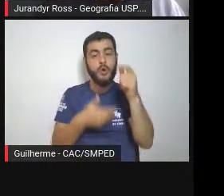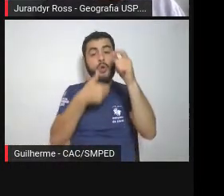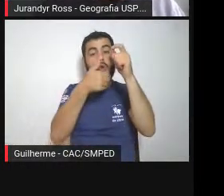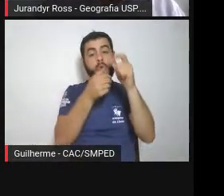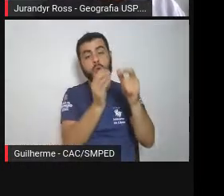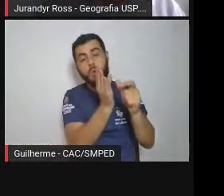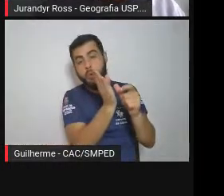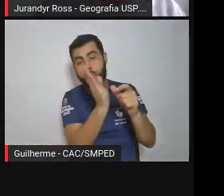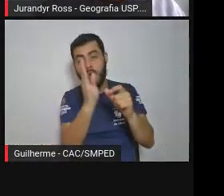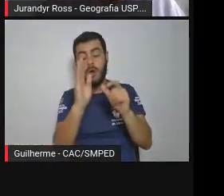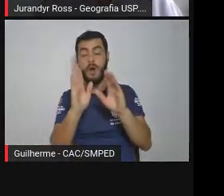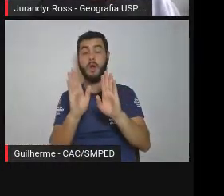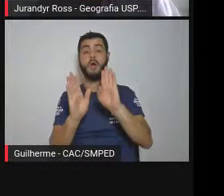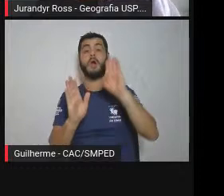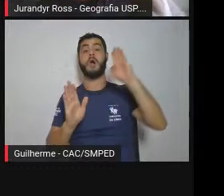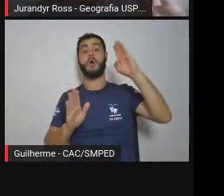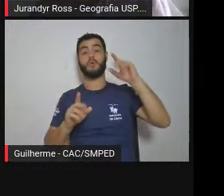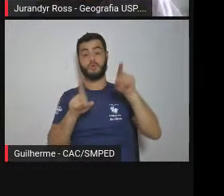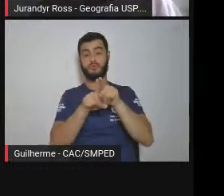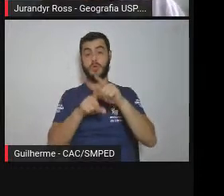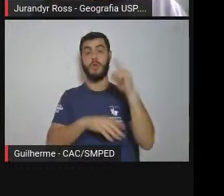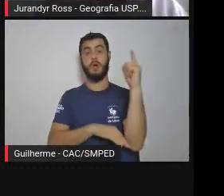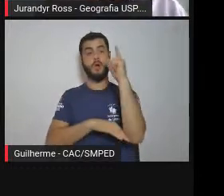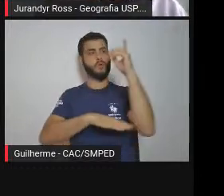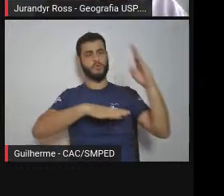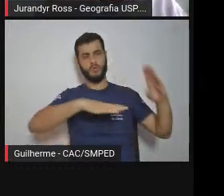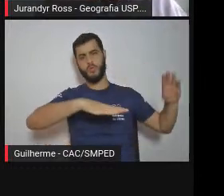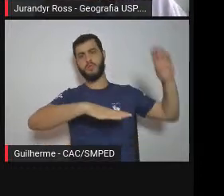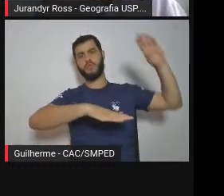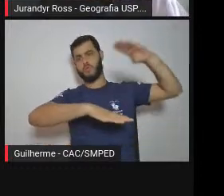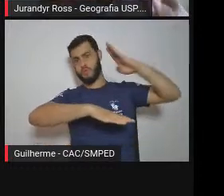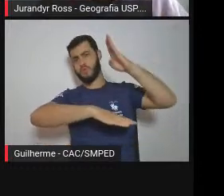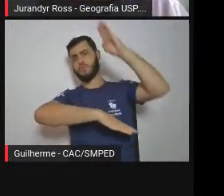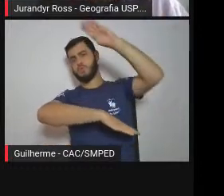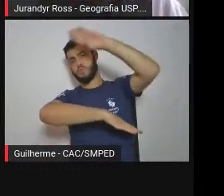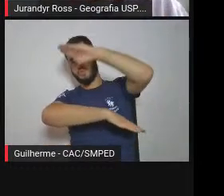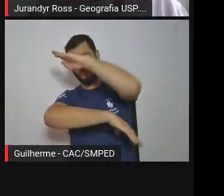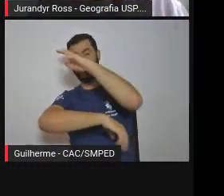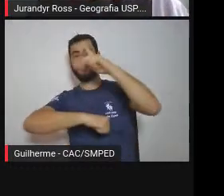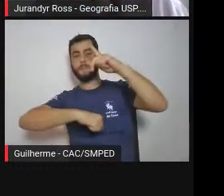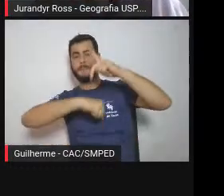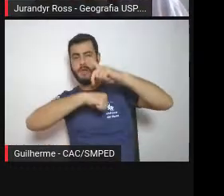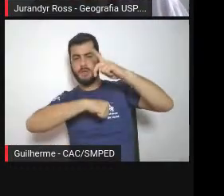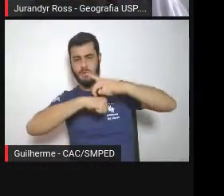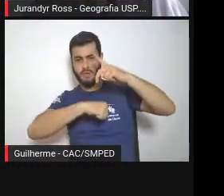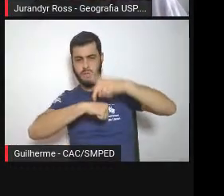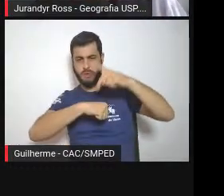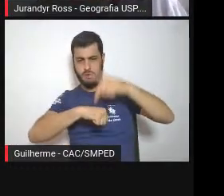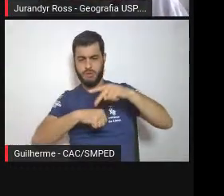marcados pela presença de rochas graníticas que são muito duras e também por rochas